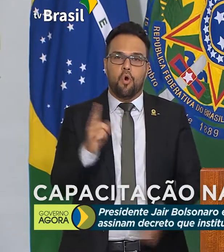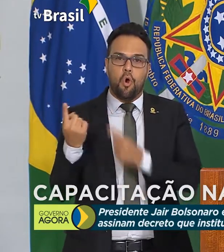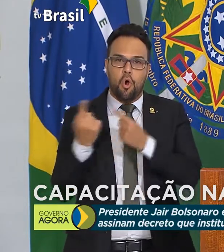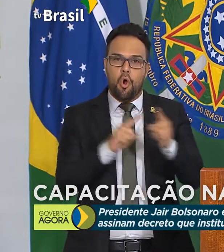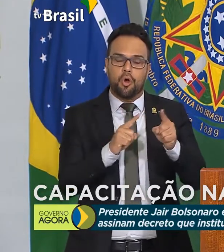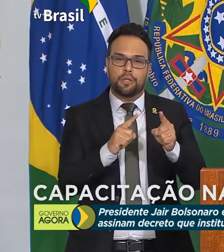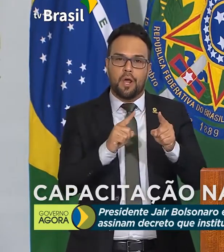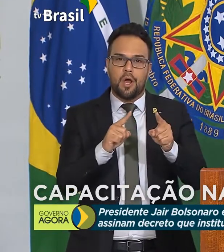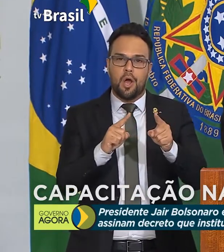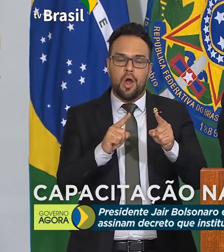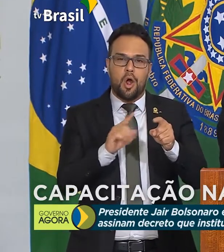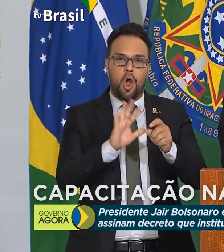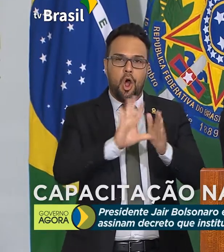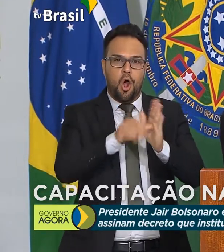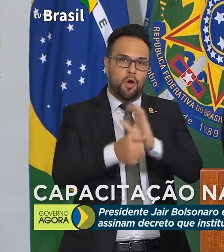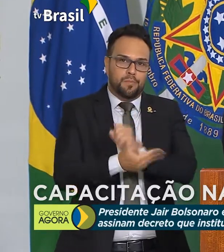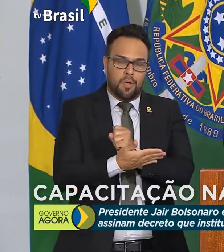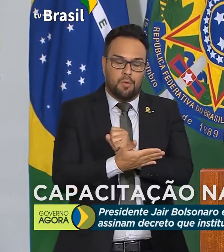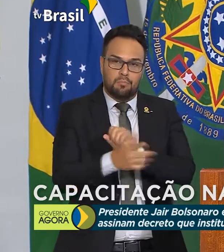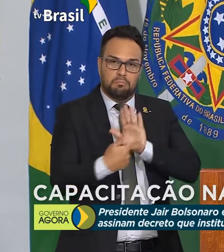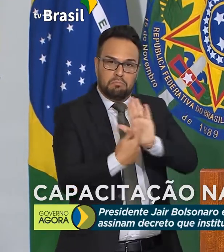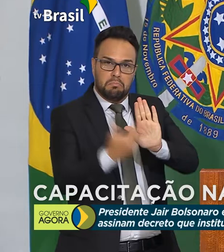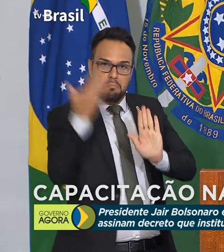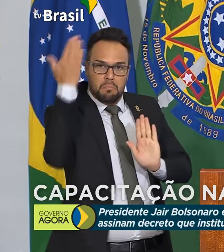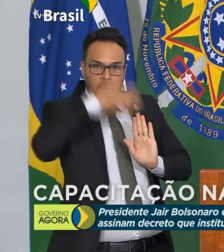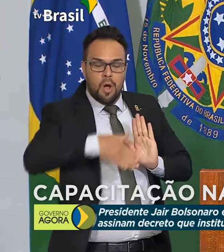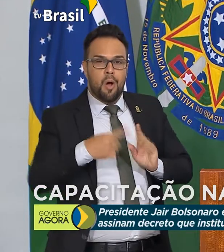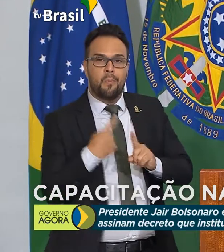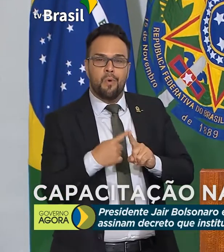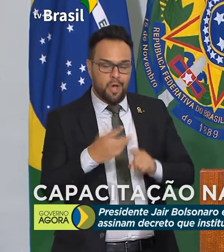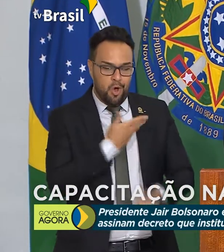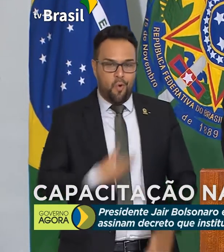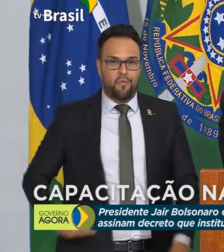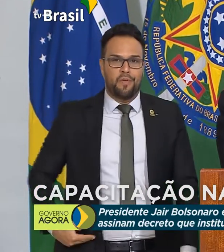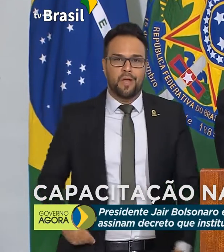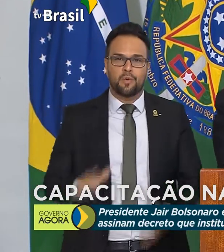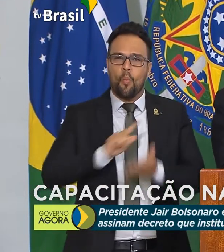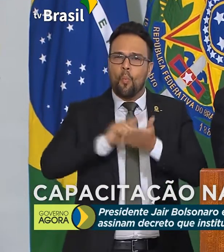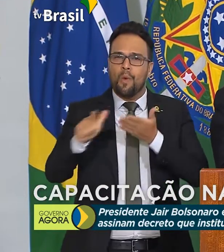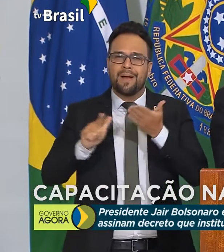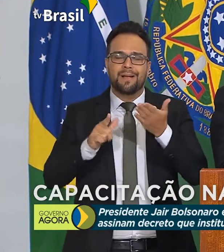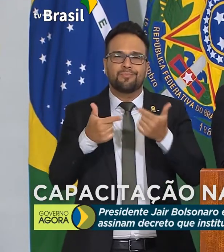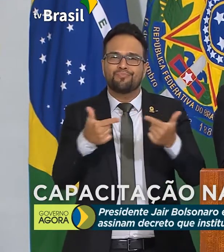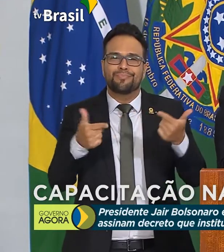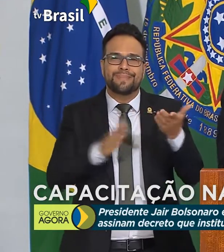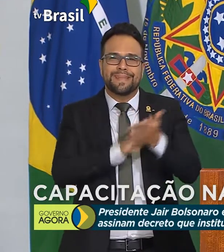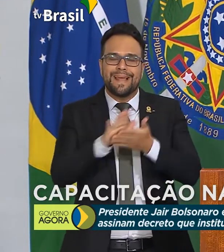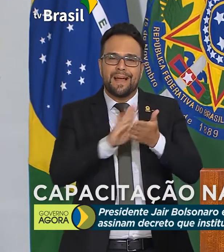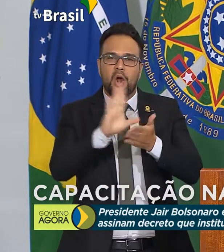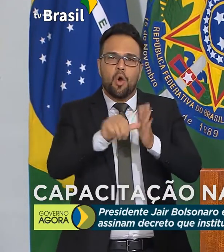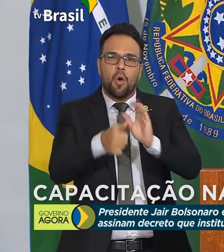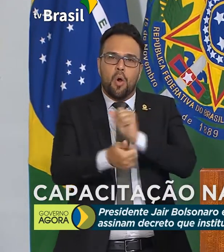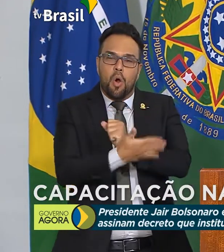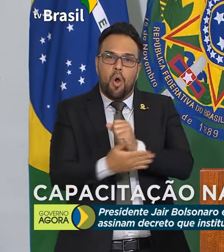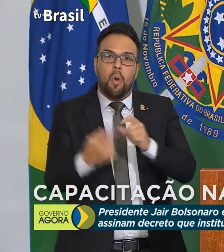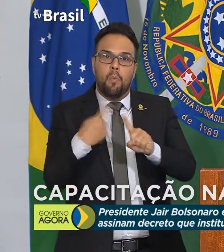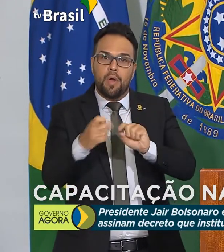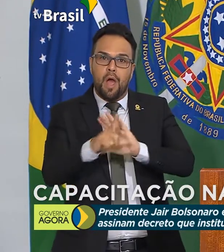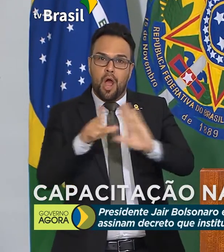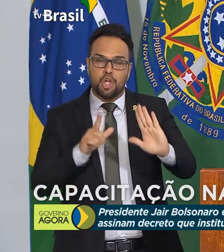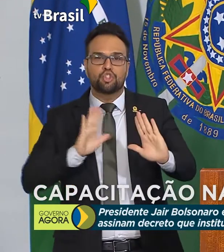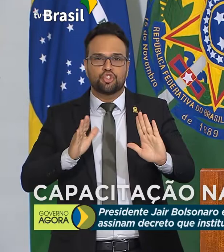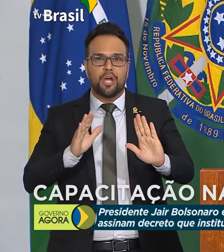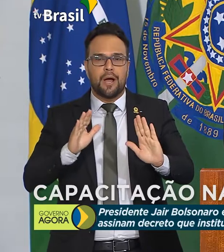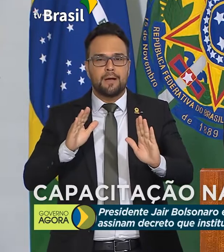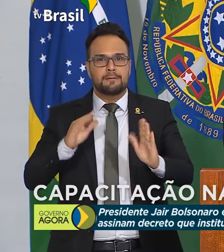Estaremos mostrando aqui por que não tem corrupção em nosso governo, porque tomamos medidas preventivas, em grande